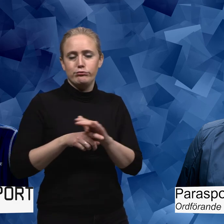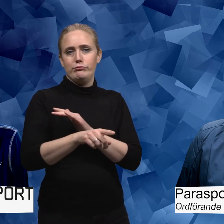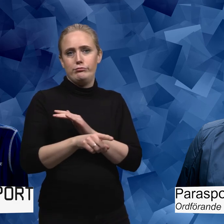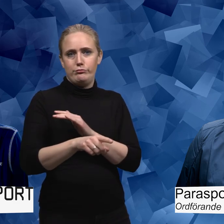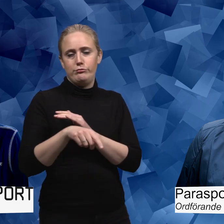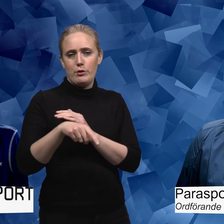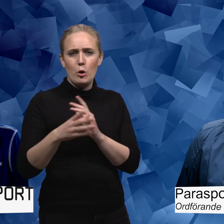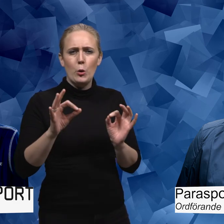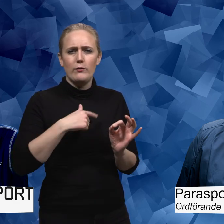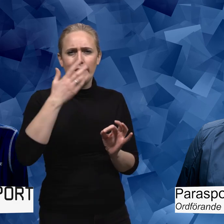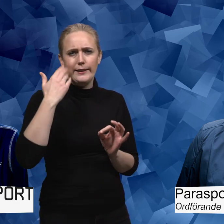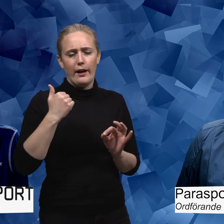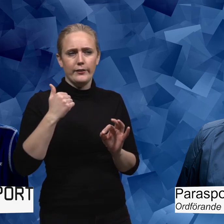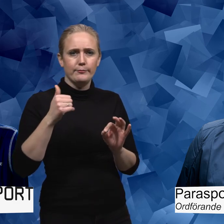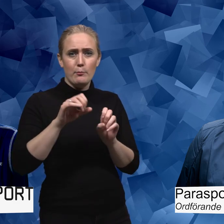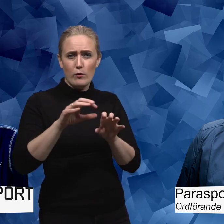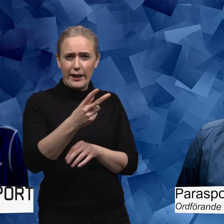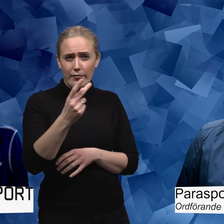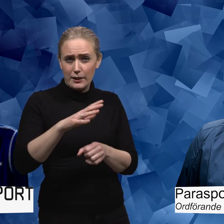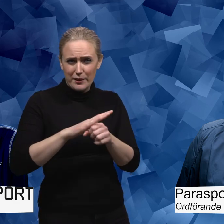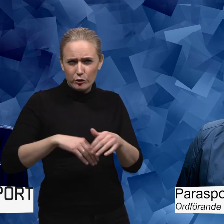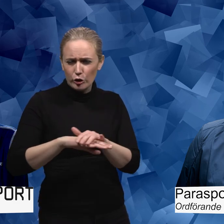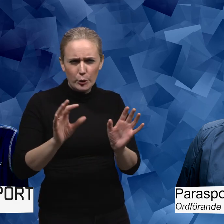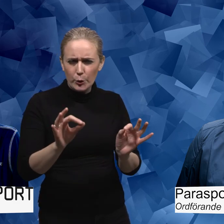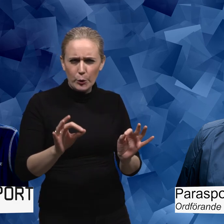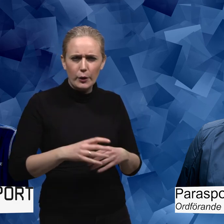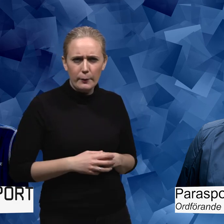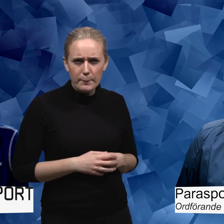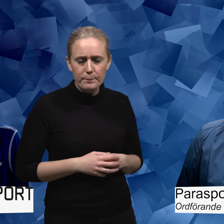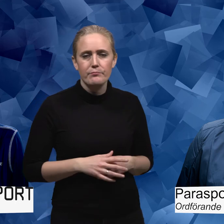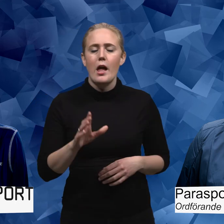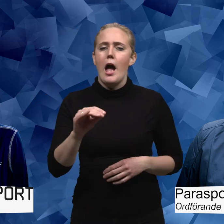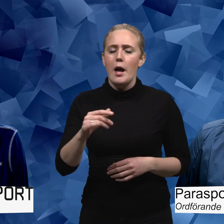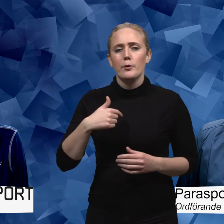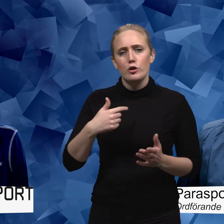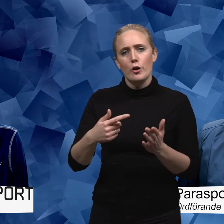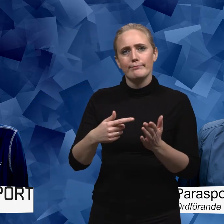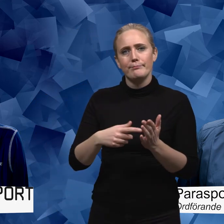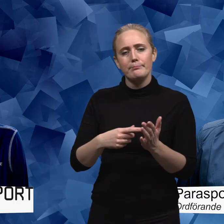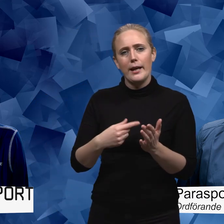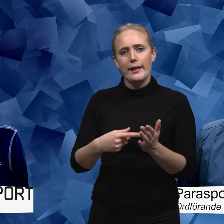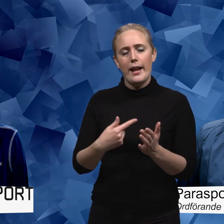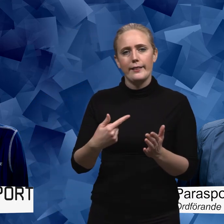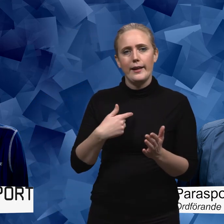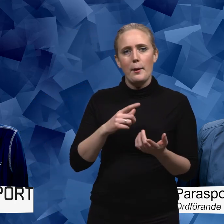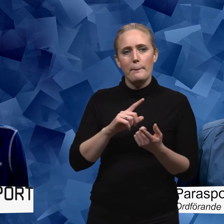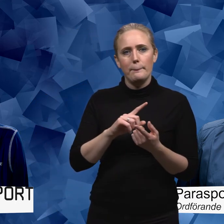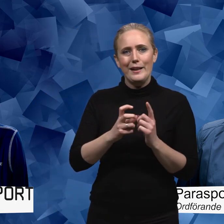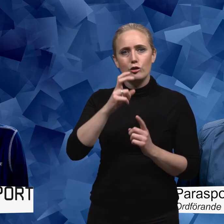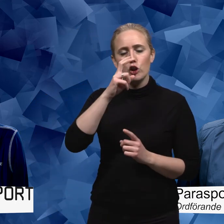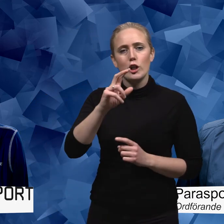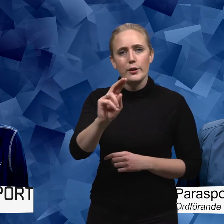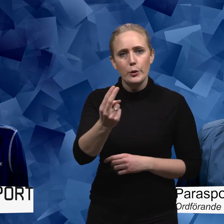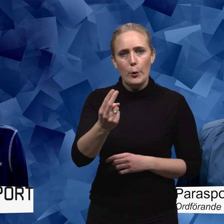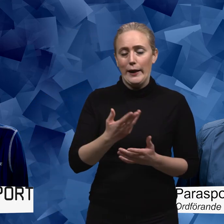vi lära de övriga diskrimineringsgrunderna tror du? Nej inte alls. Jag tror att det blir en... Det blir så märkbart.